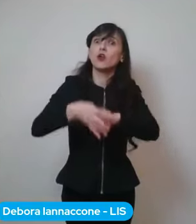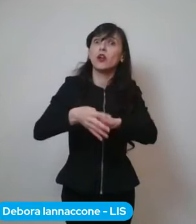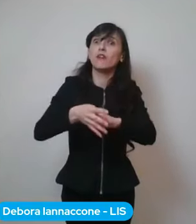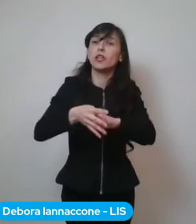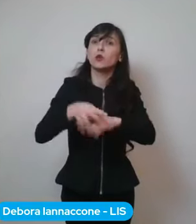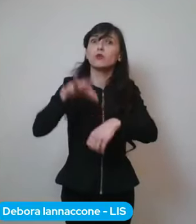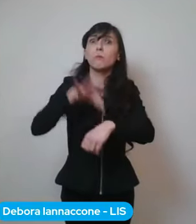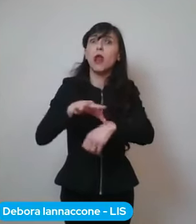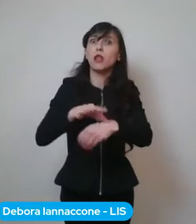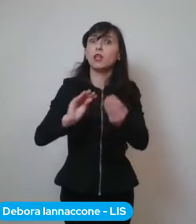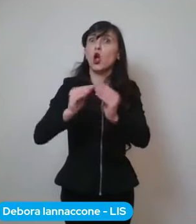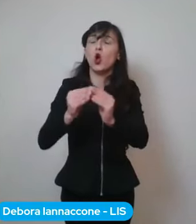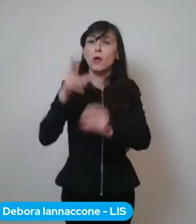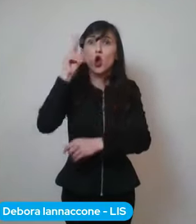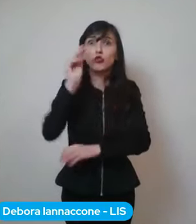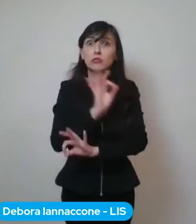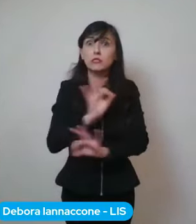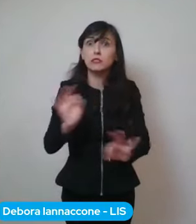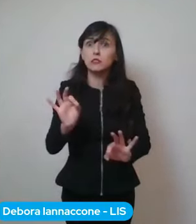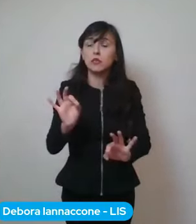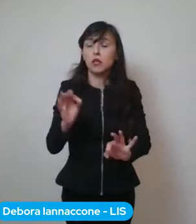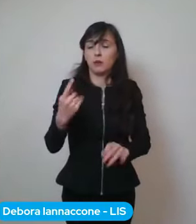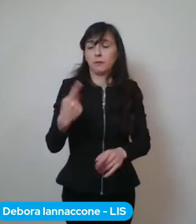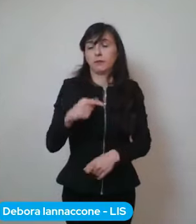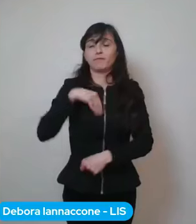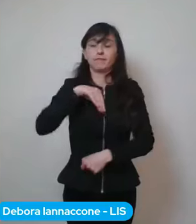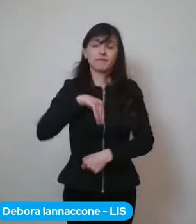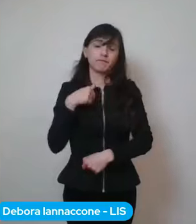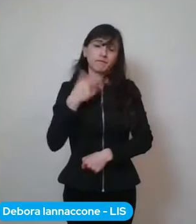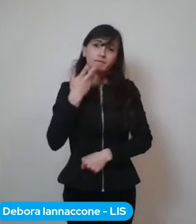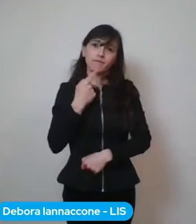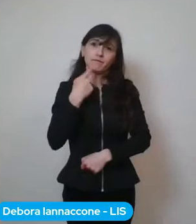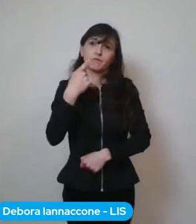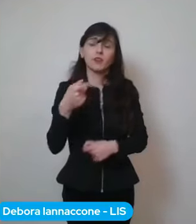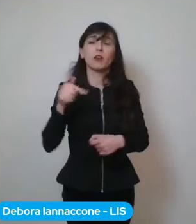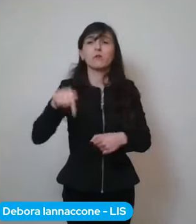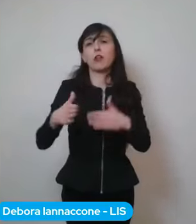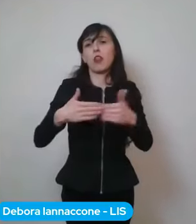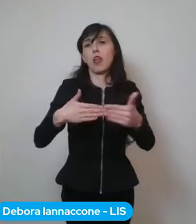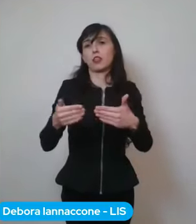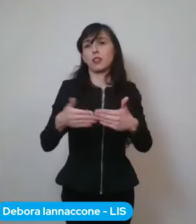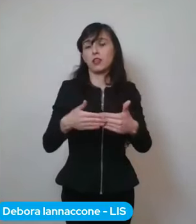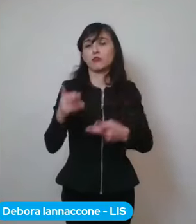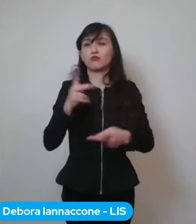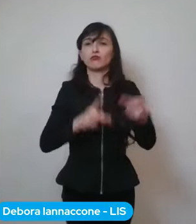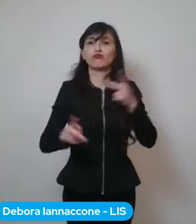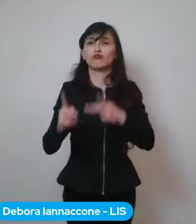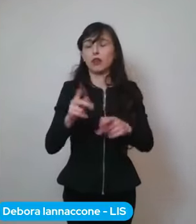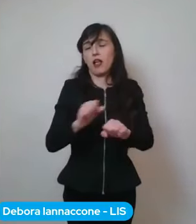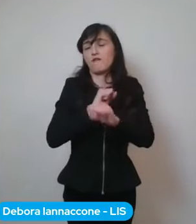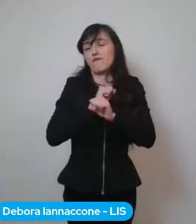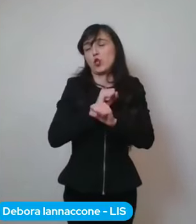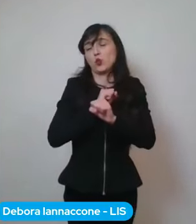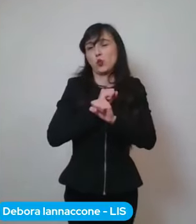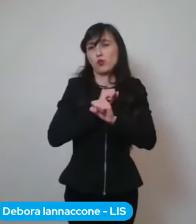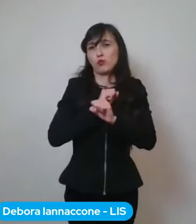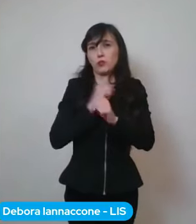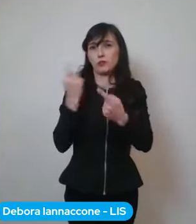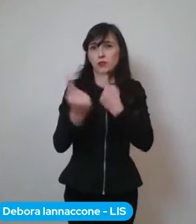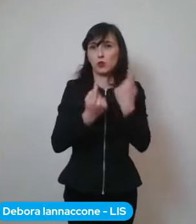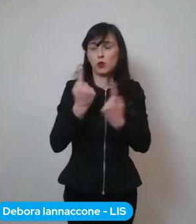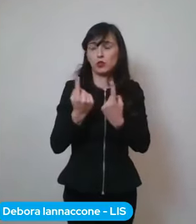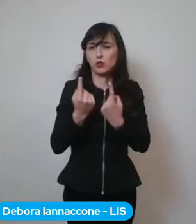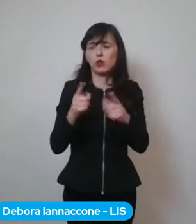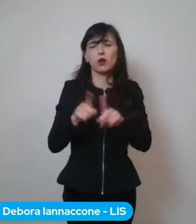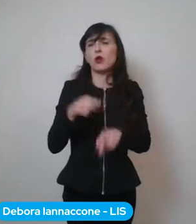io mi sento di dire ecco latina eh cerca di avere eh fiducia e e al solito